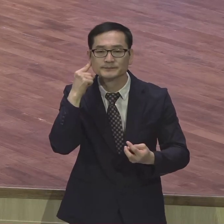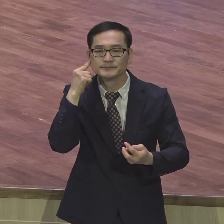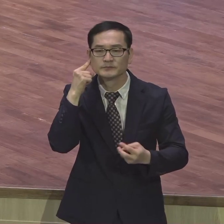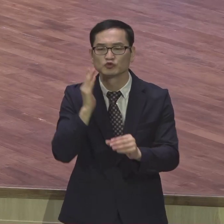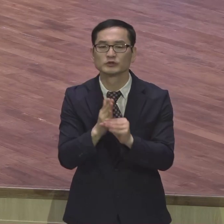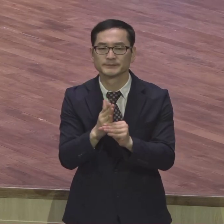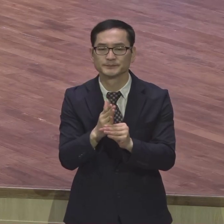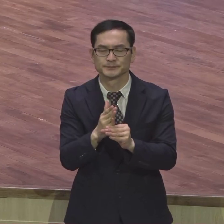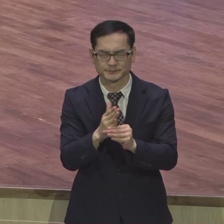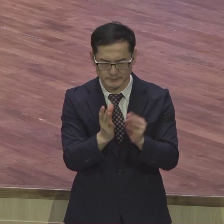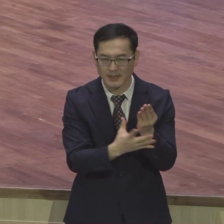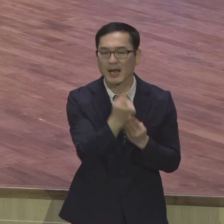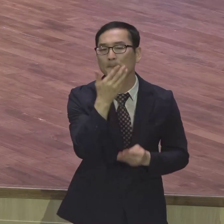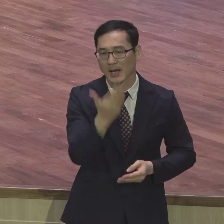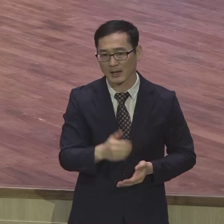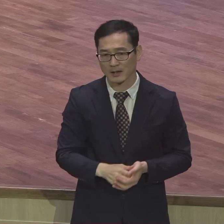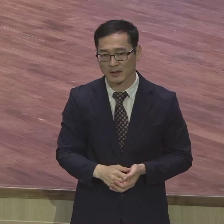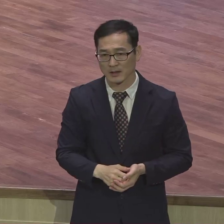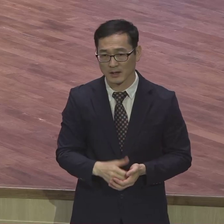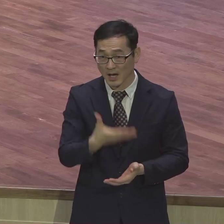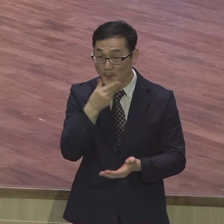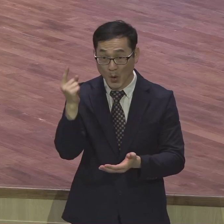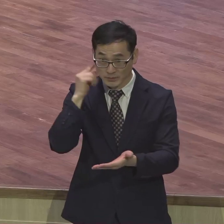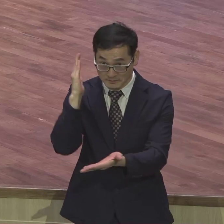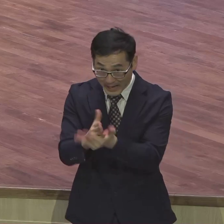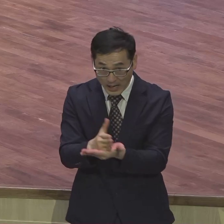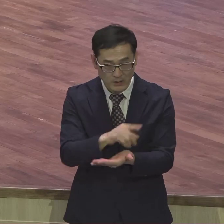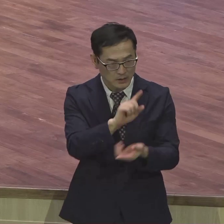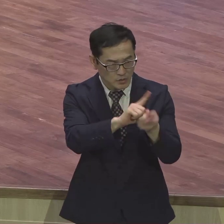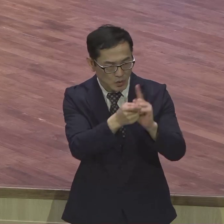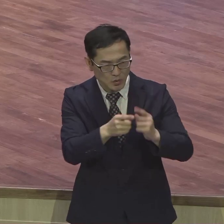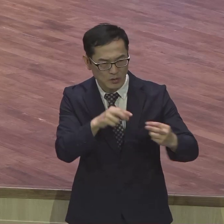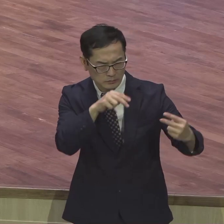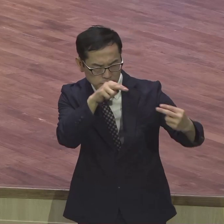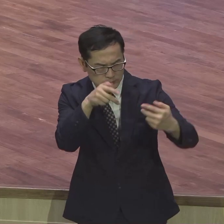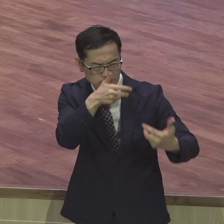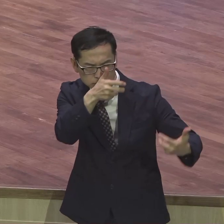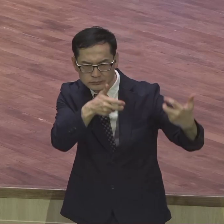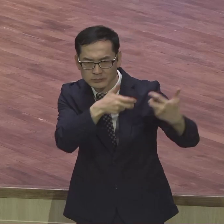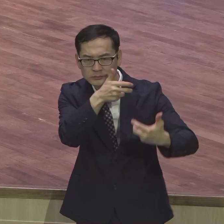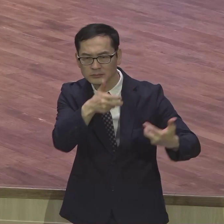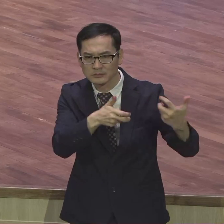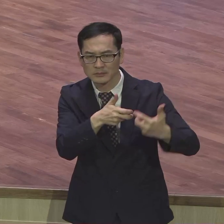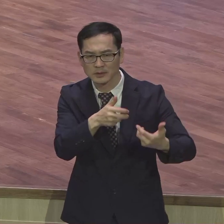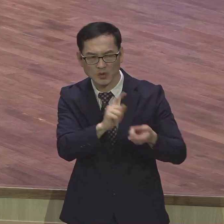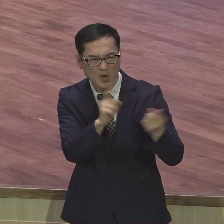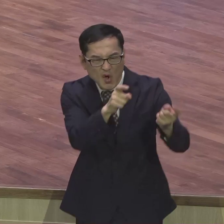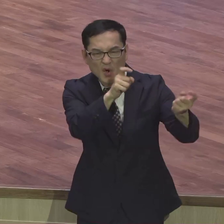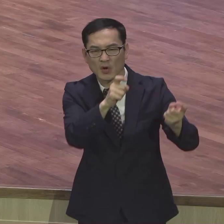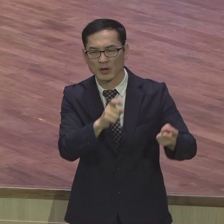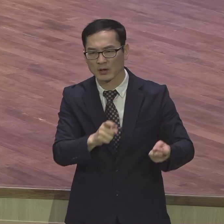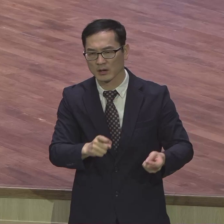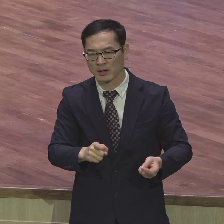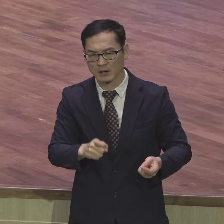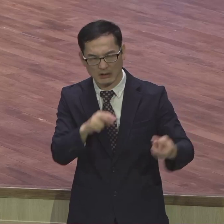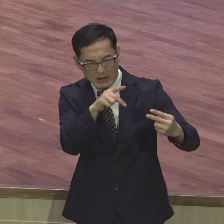시험이 들어요 낙심이 돼요 후회가 돼요 보금적으로 바라보라고 하면 뭐예요 상대를 보금으로